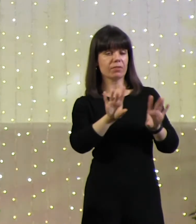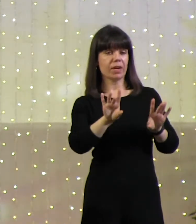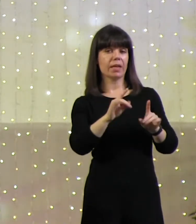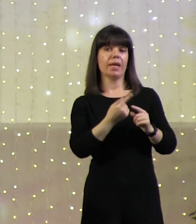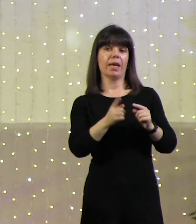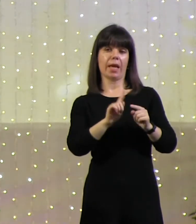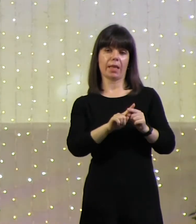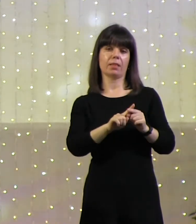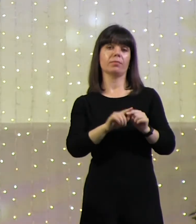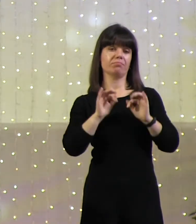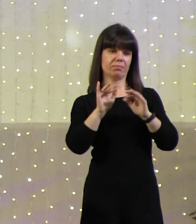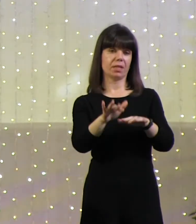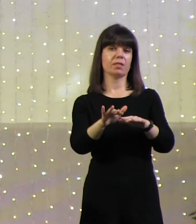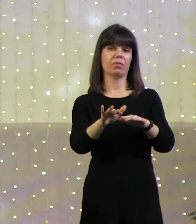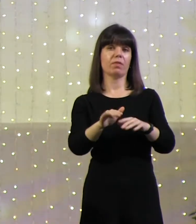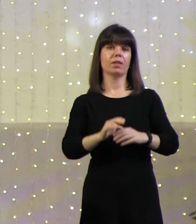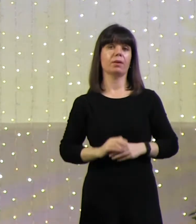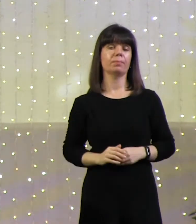это работало.